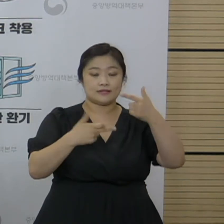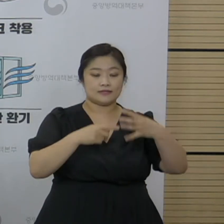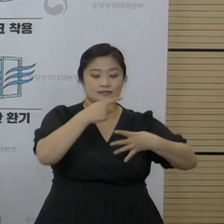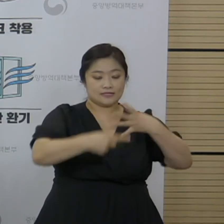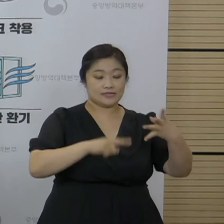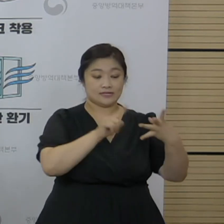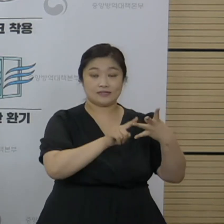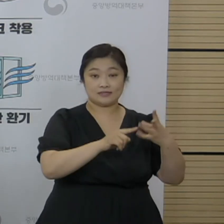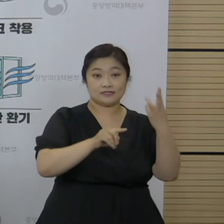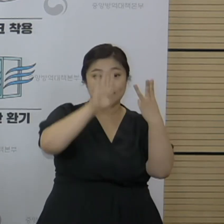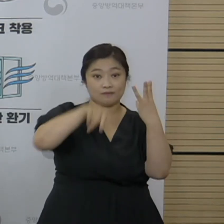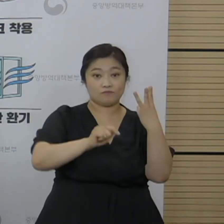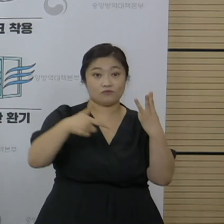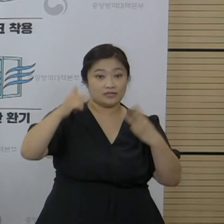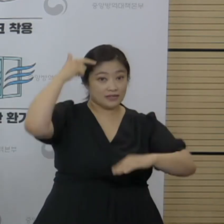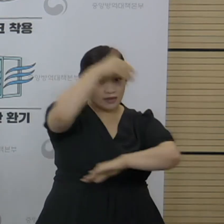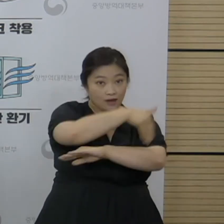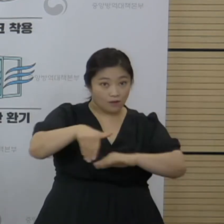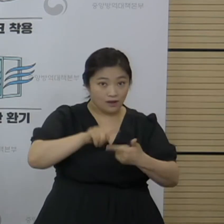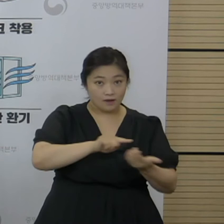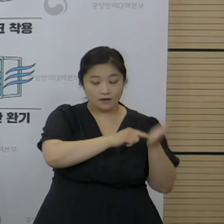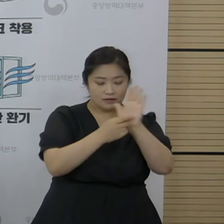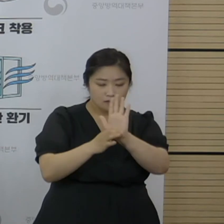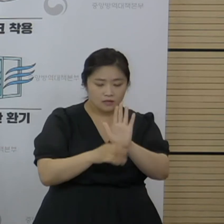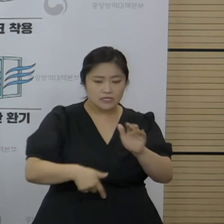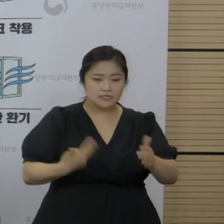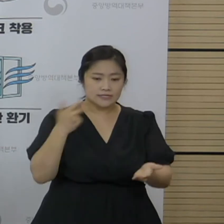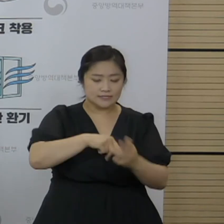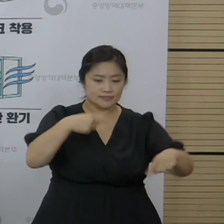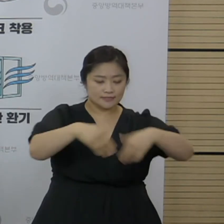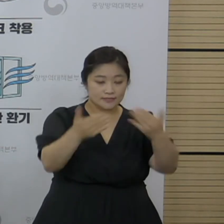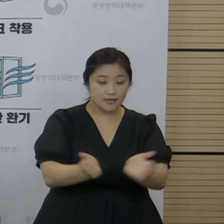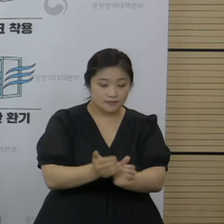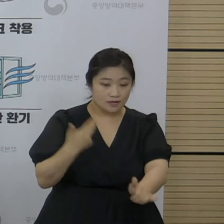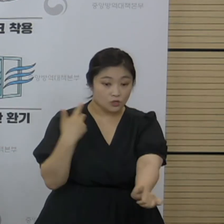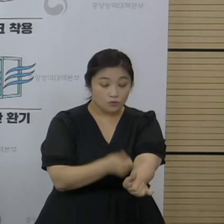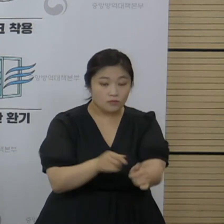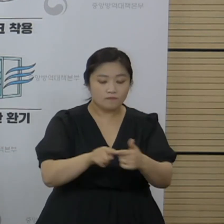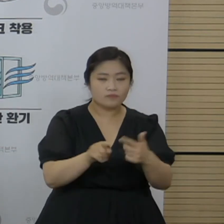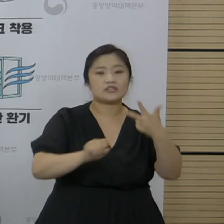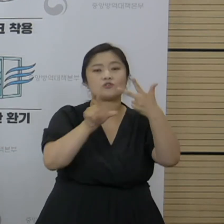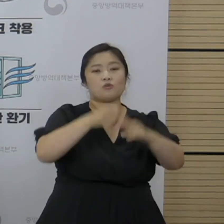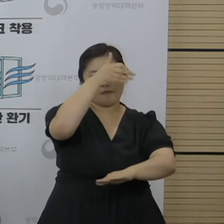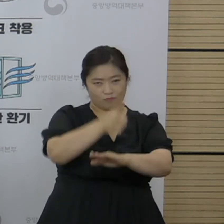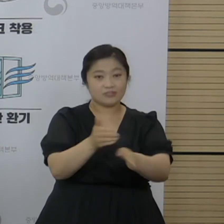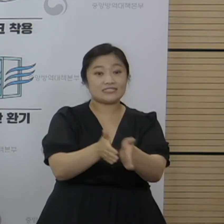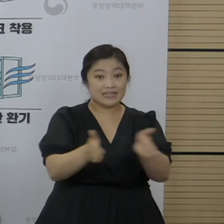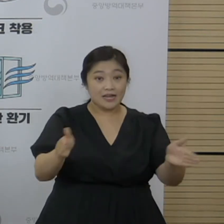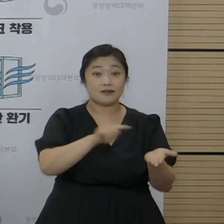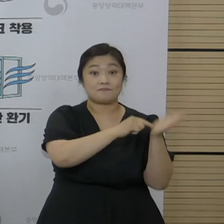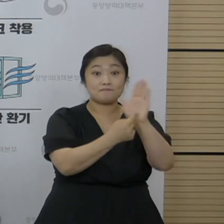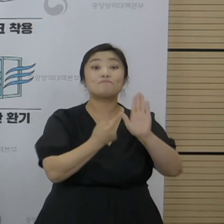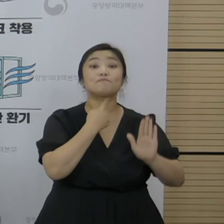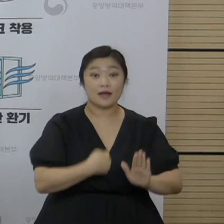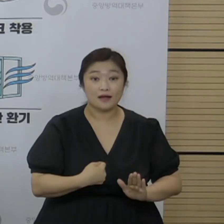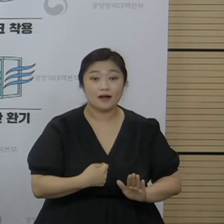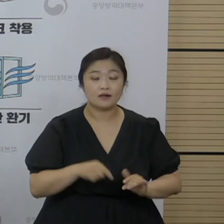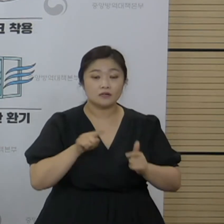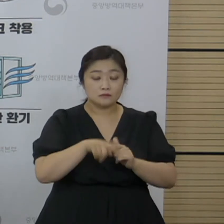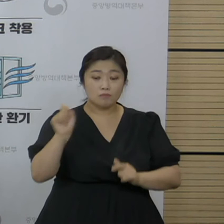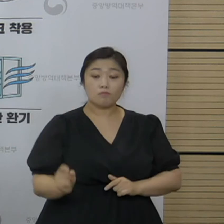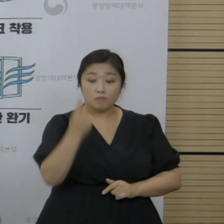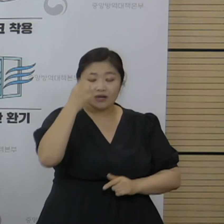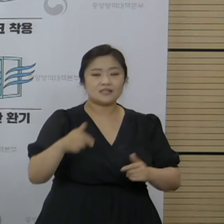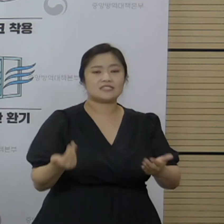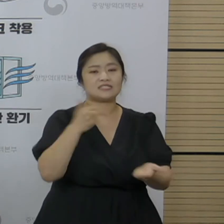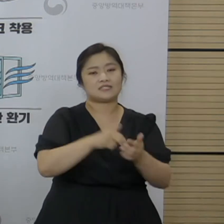계획을 발표하면서 지자체 자율접종이라는 것을 7월 말부터 도입하는 걸로 발표를 한 바 있습니다. 그 배경은